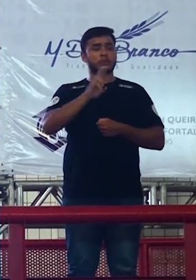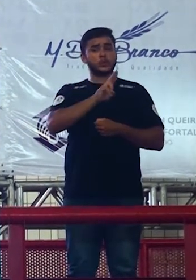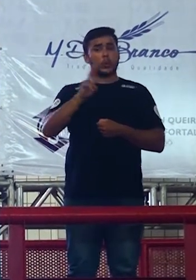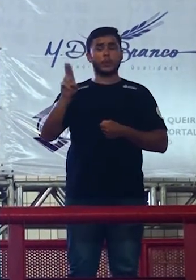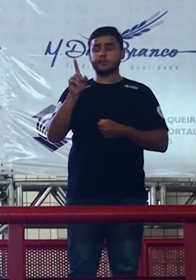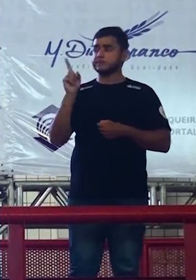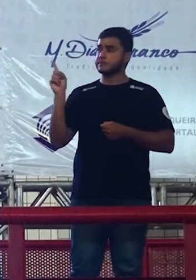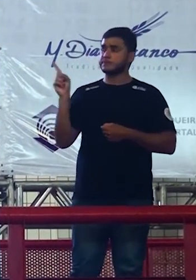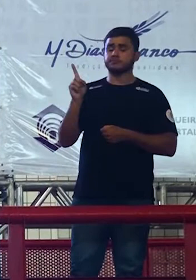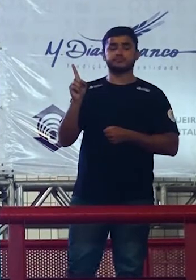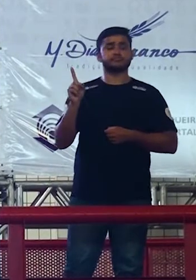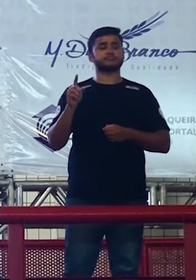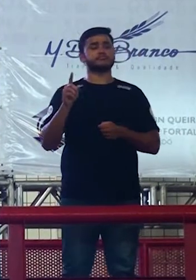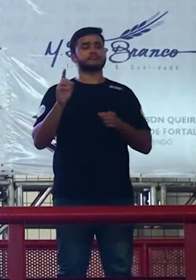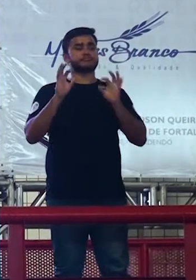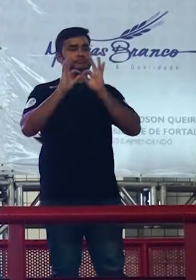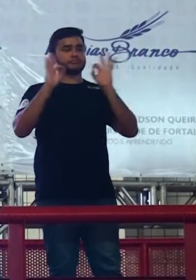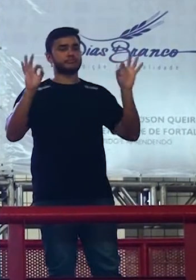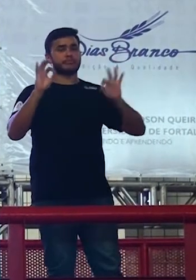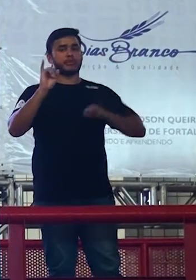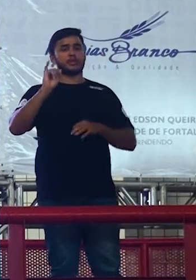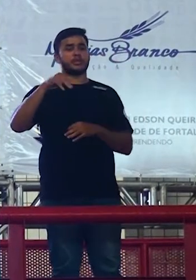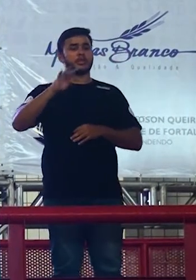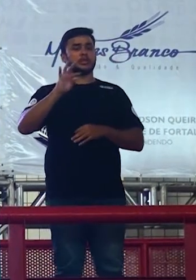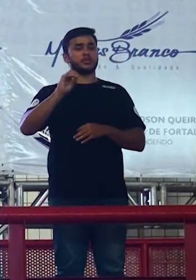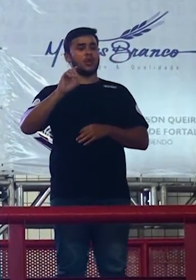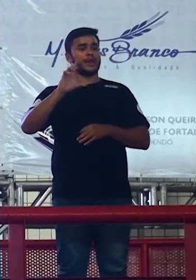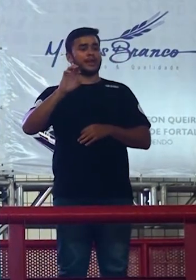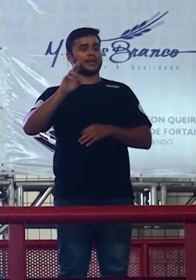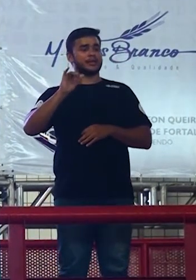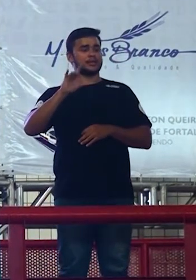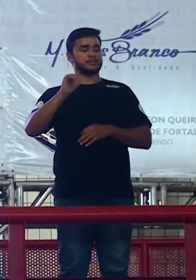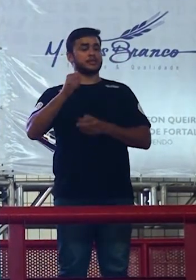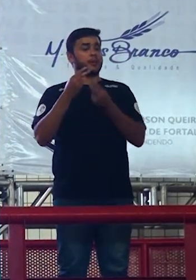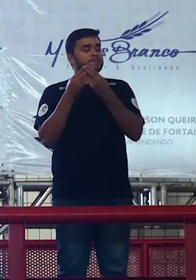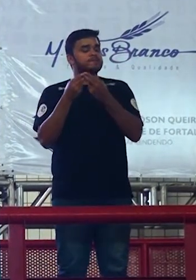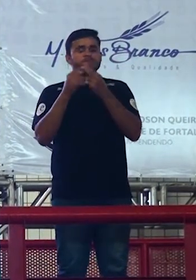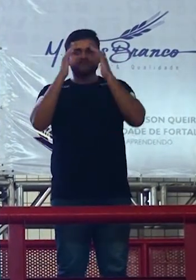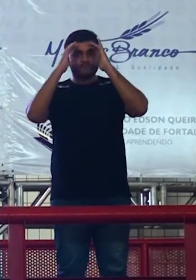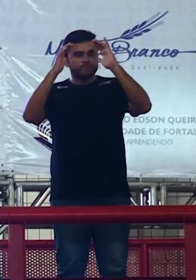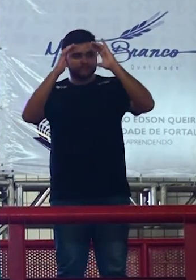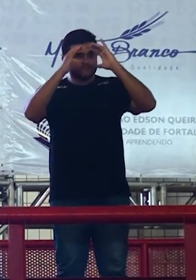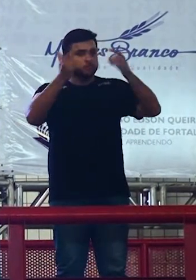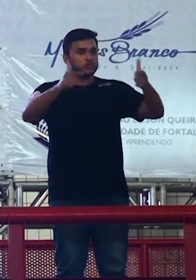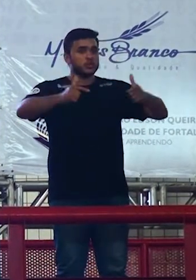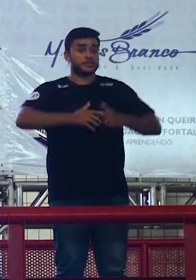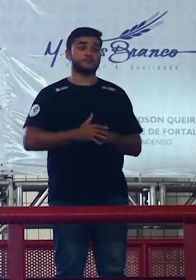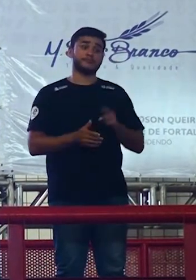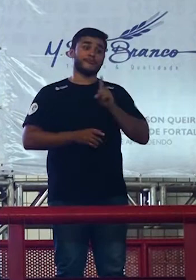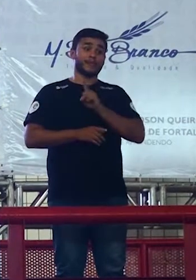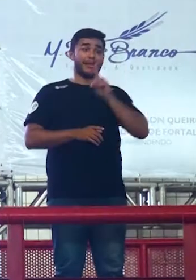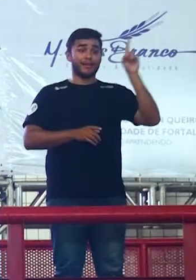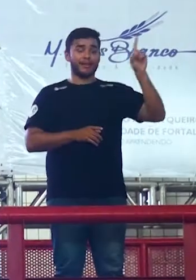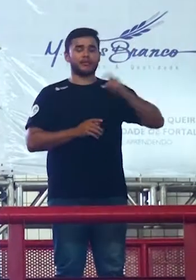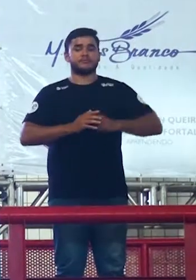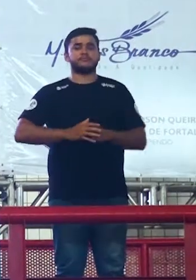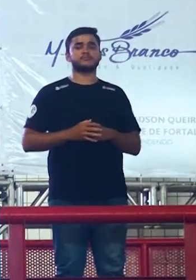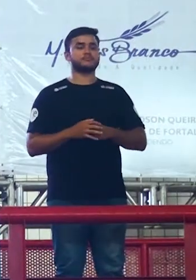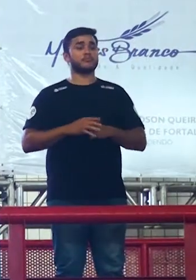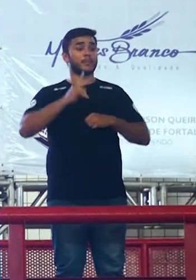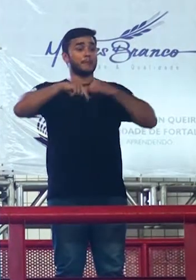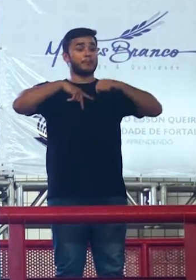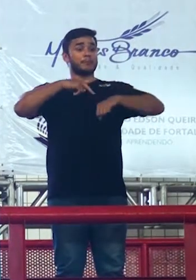episódio em na virgínia nos estados unidos por conta de que uma estátua que simboliza um ícone